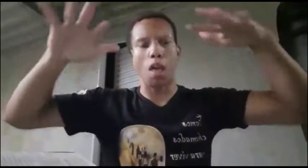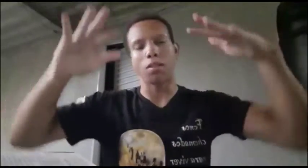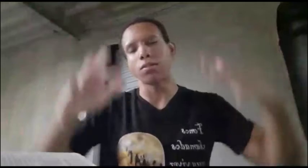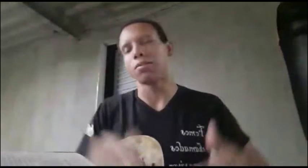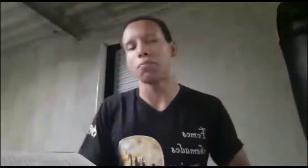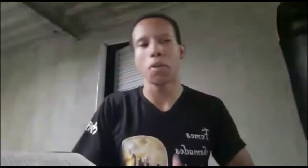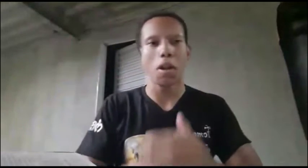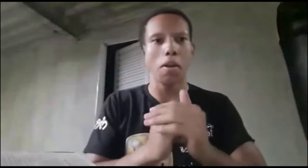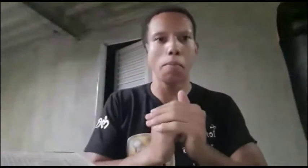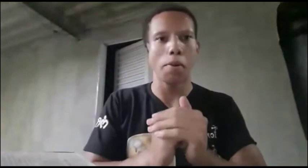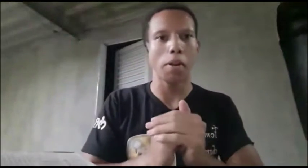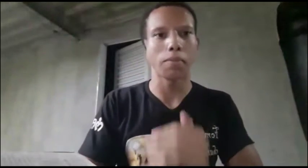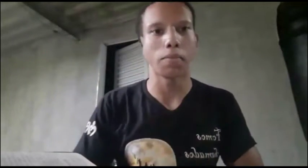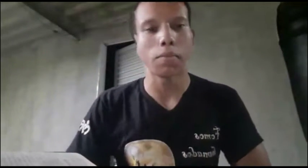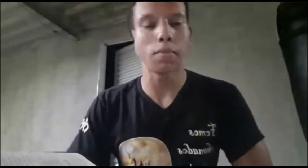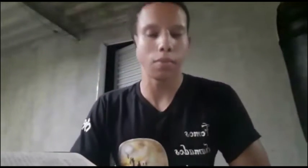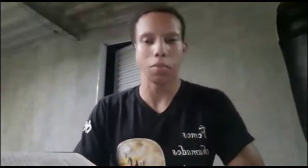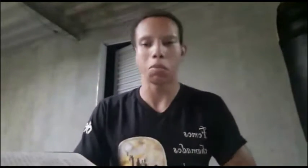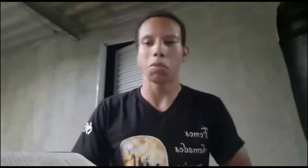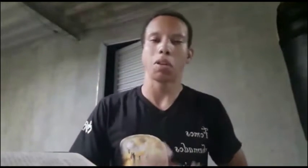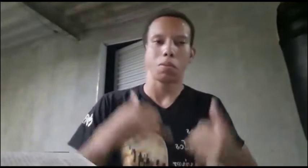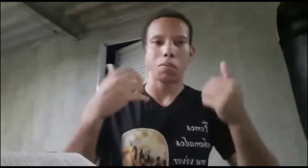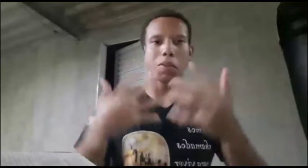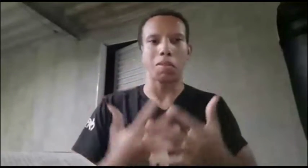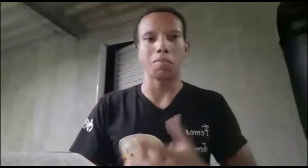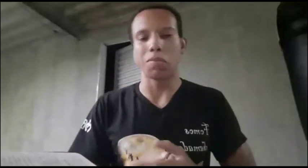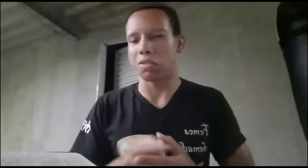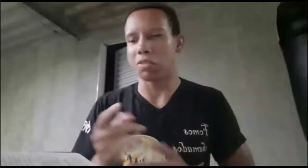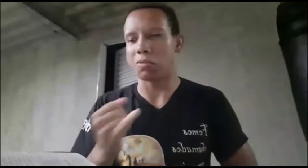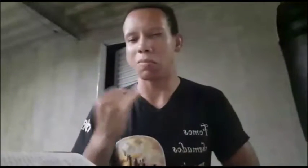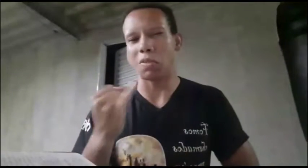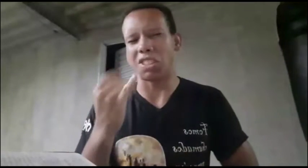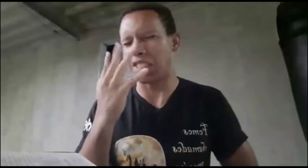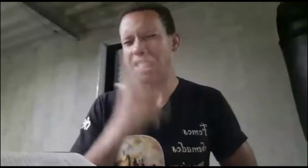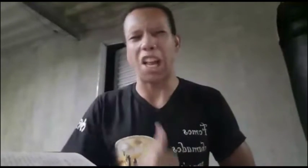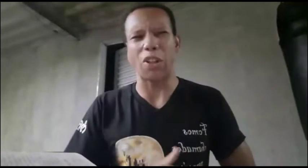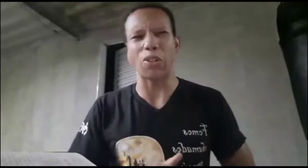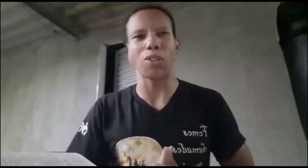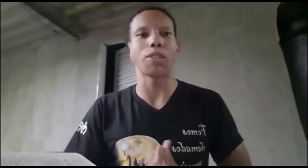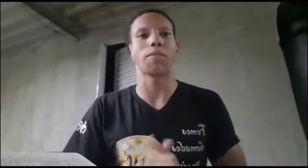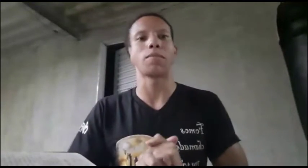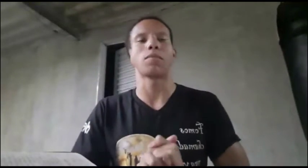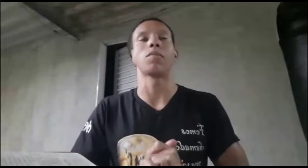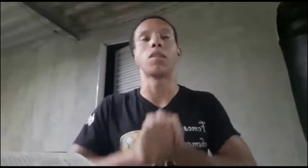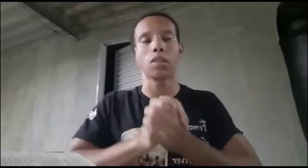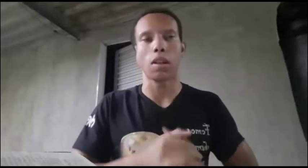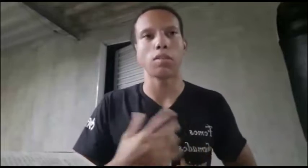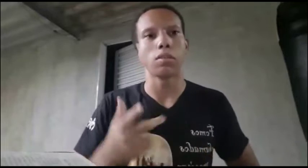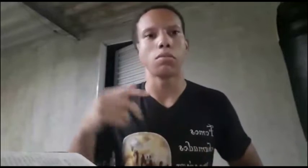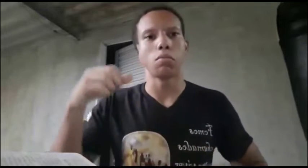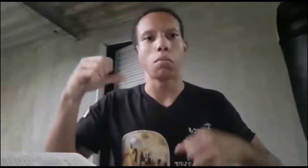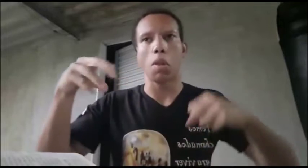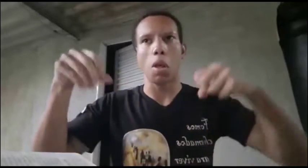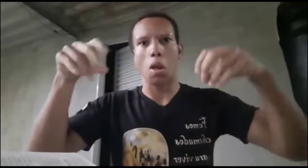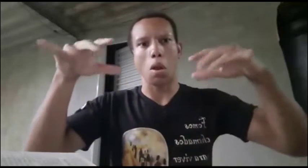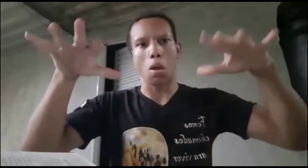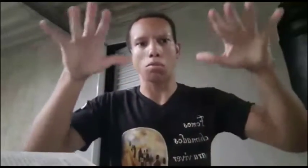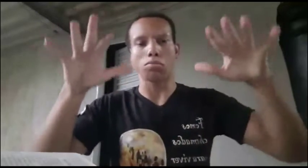Amém? Vamos começar a exultação, lindíssima essa passagem. A luz que iluminou a todos.